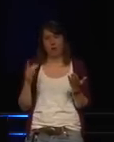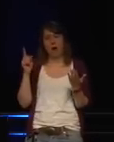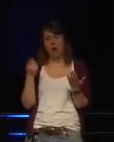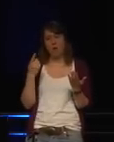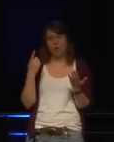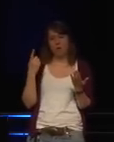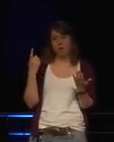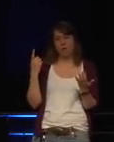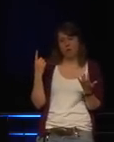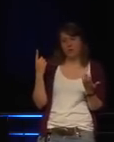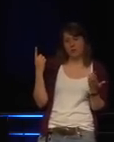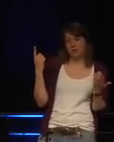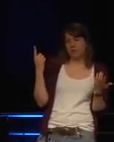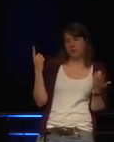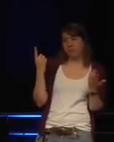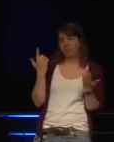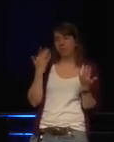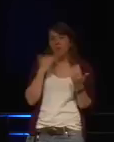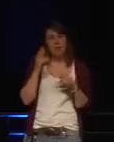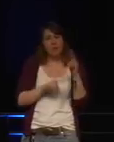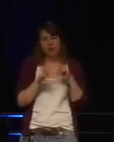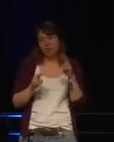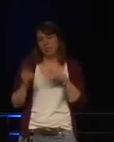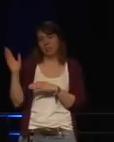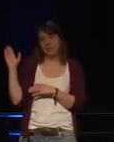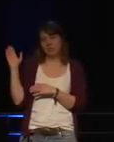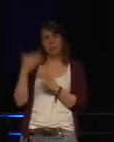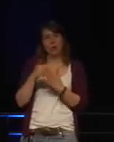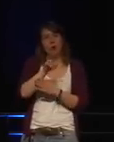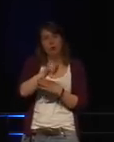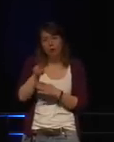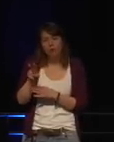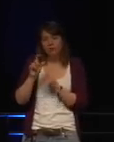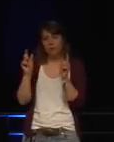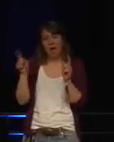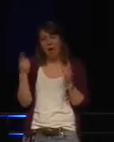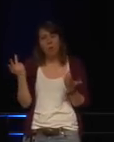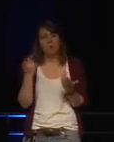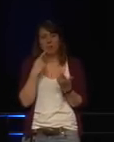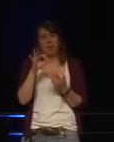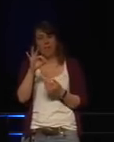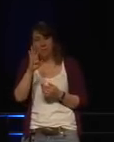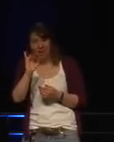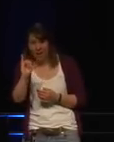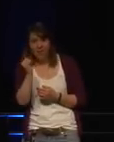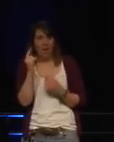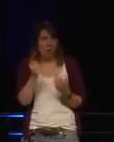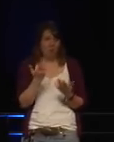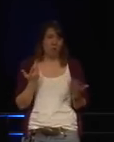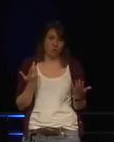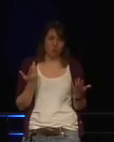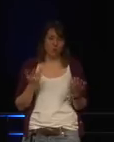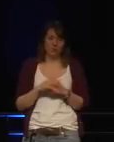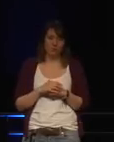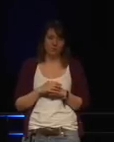Witsch, die deutsche Stiftung Warentest, die österreichische Verband der Konsumenteninformationen,